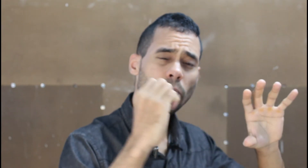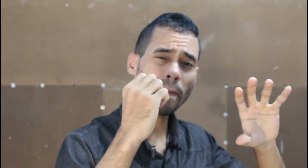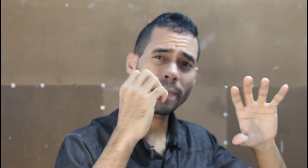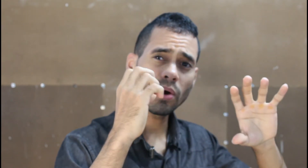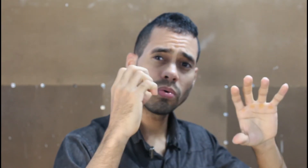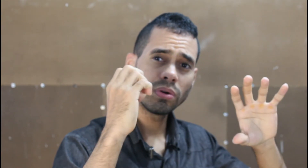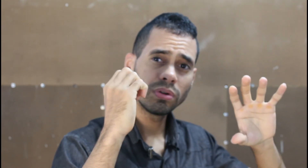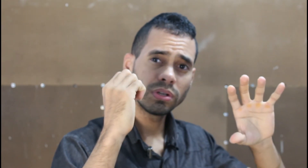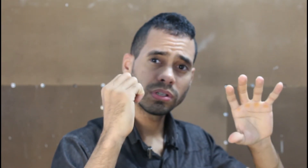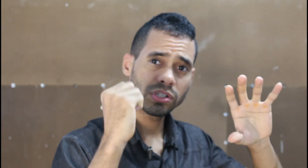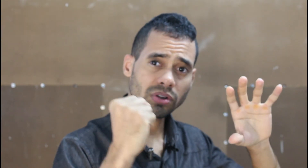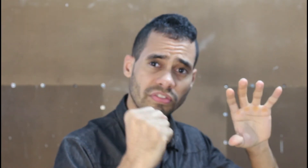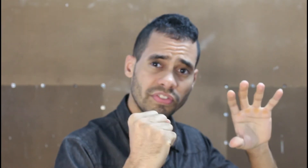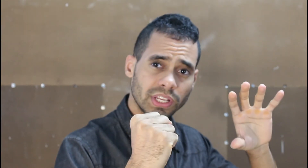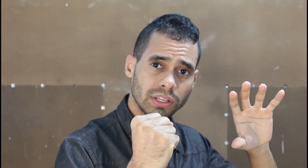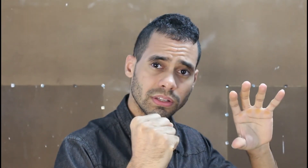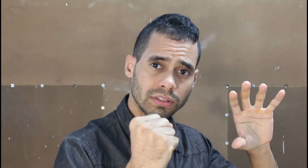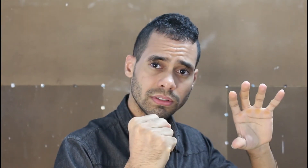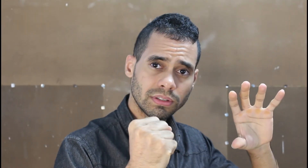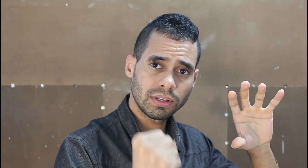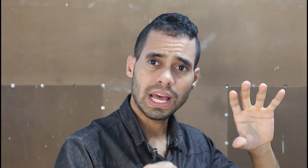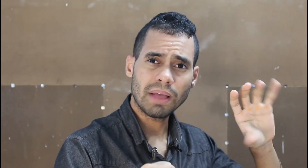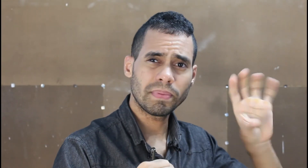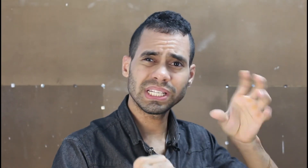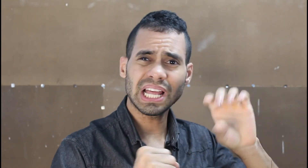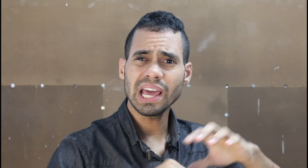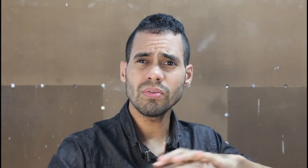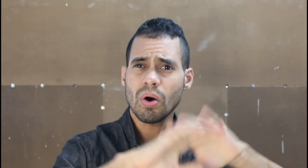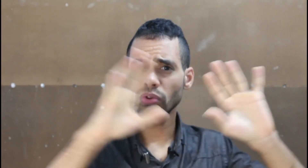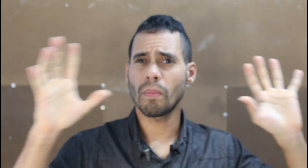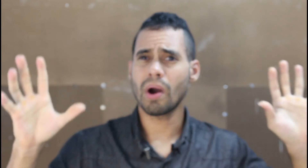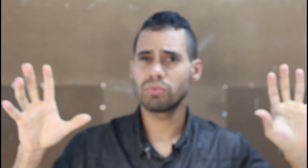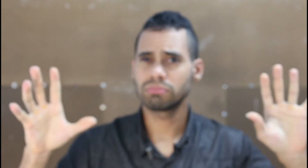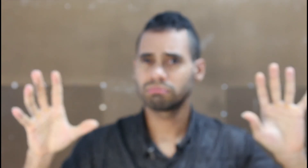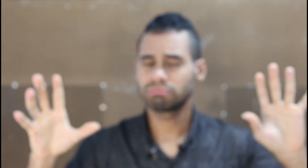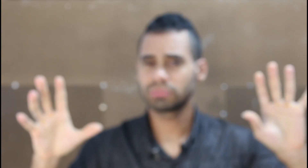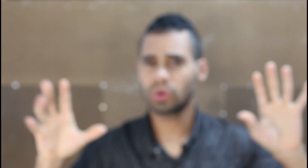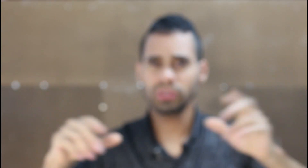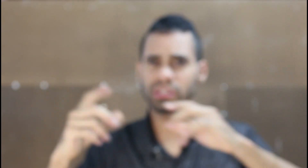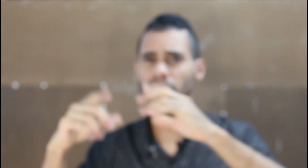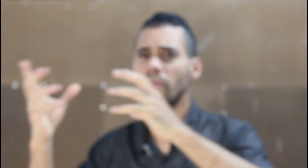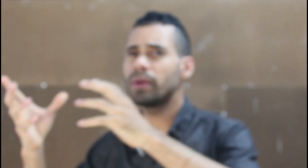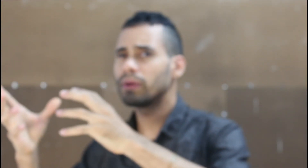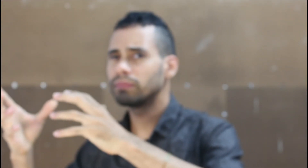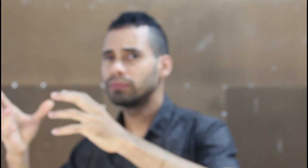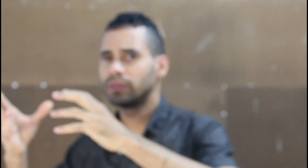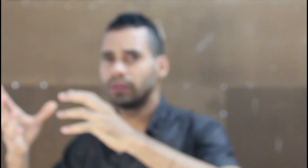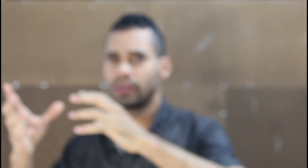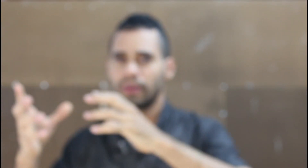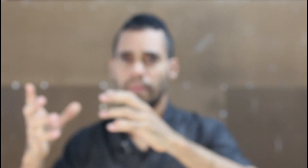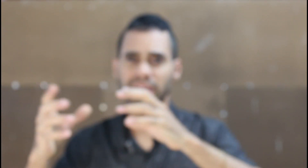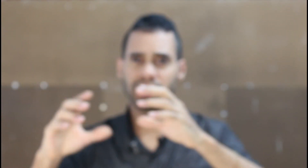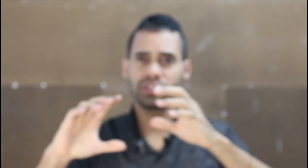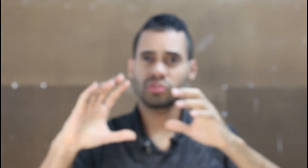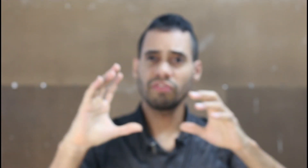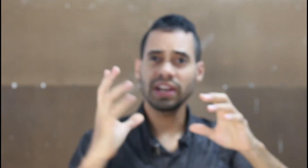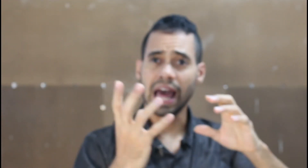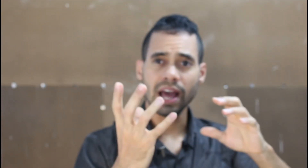papel sofre. A empresa está lá igual normal só aconteceu um problema mas quem sofre lá